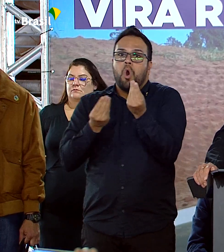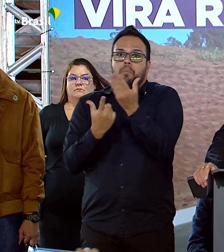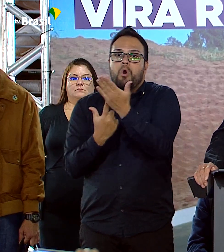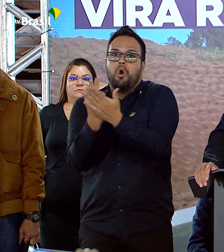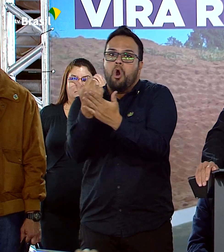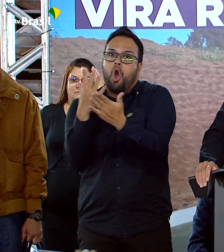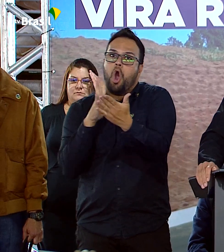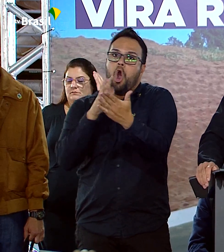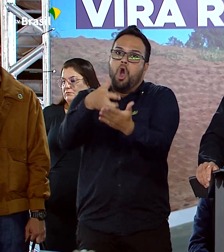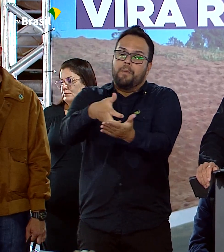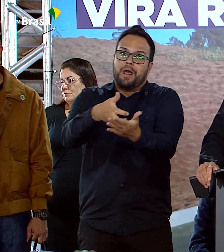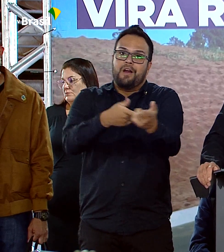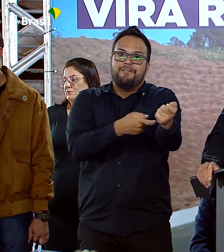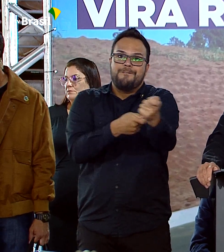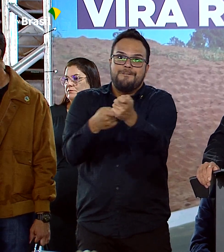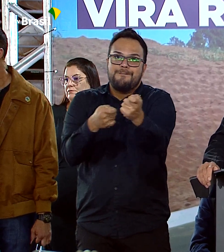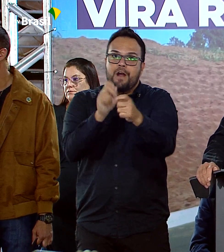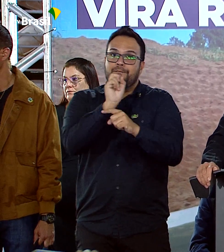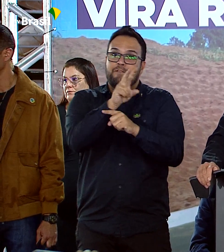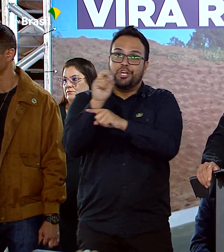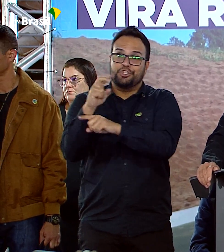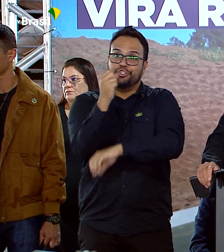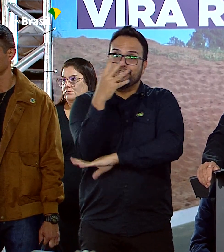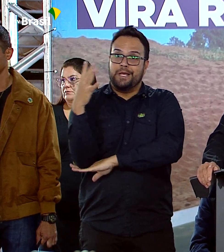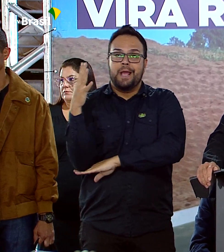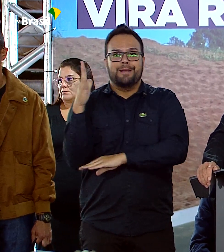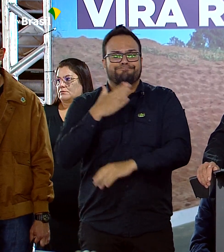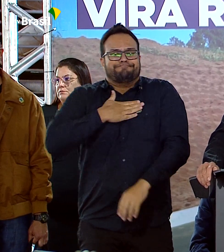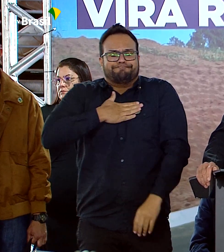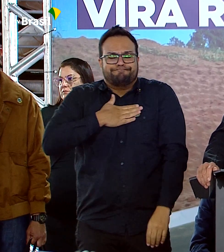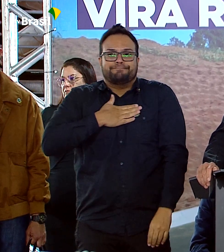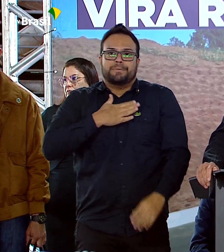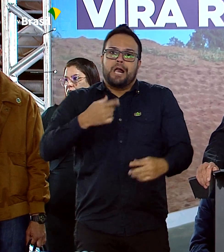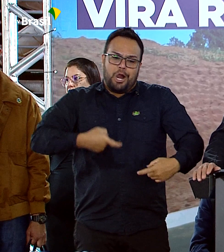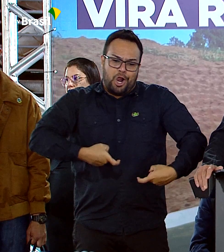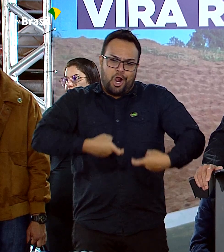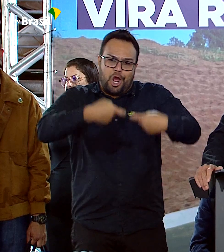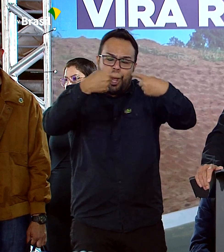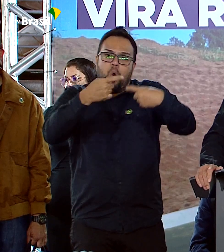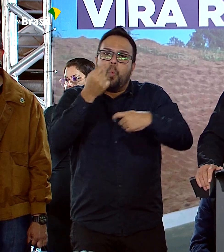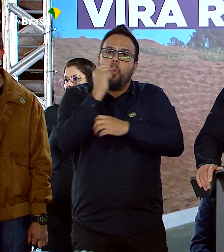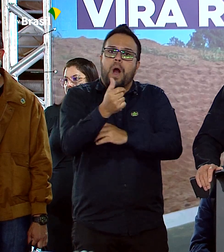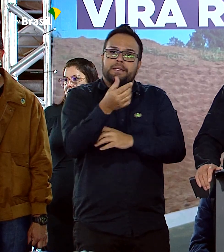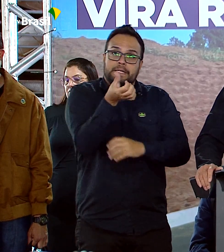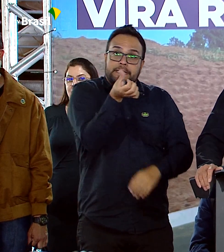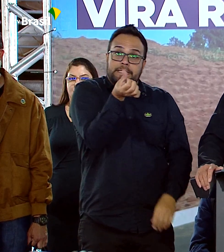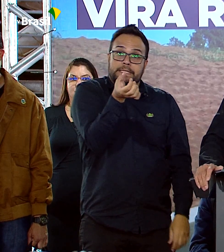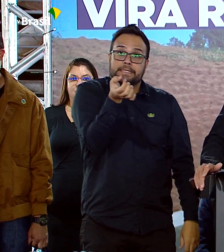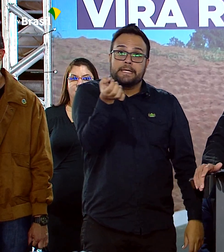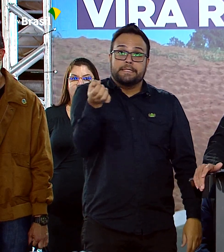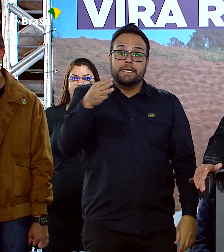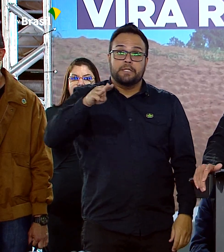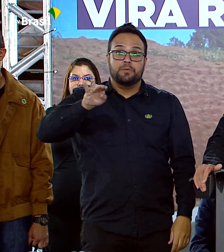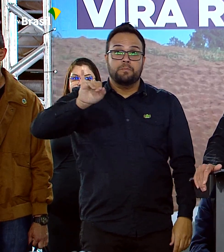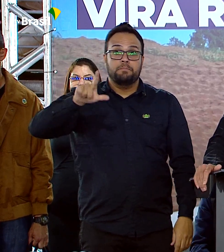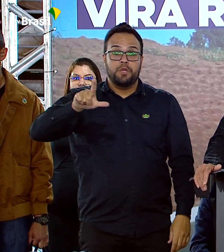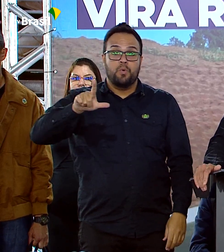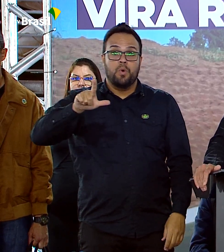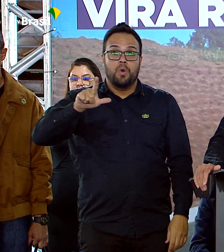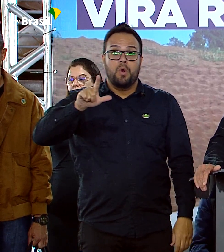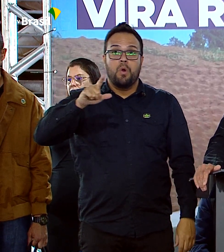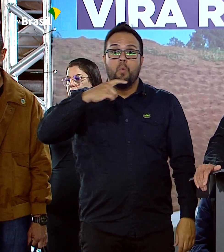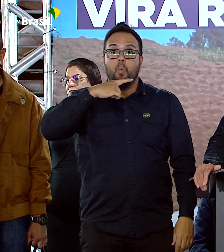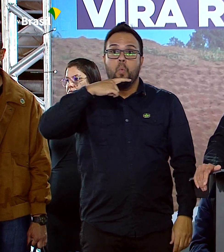Lamento a guerra. Sei que existem quase 600 mil ucranianos aqui no nosso estado do Paraná.